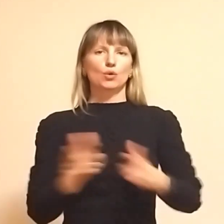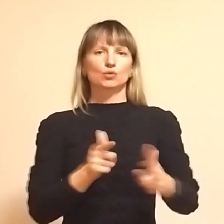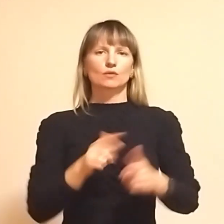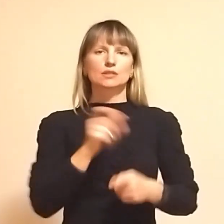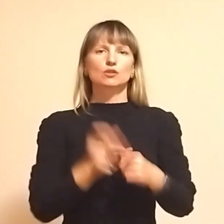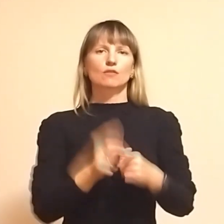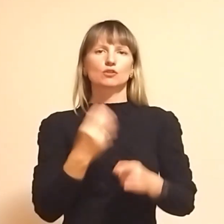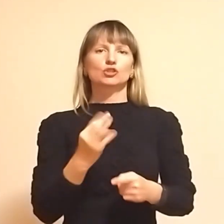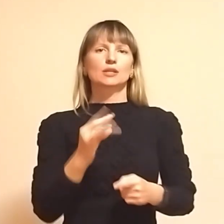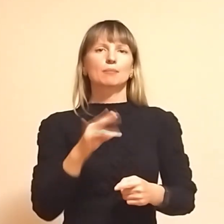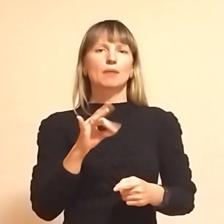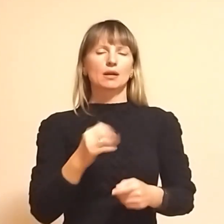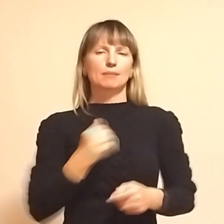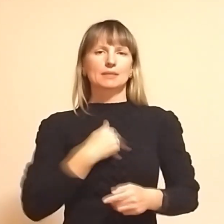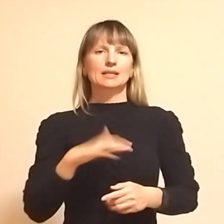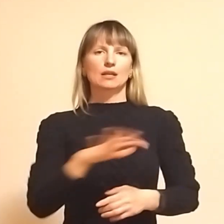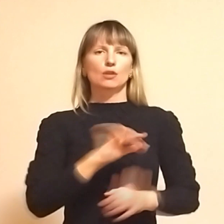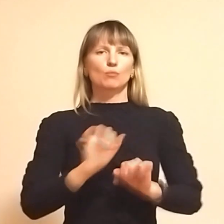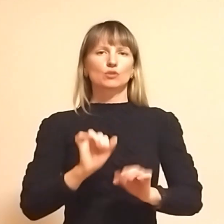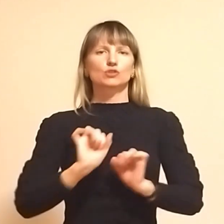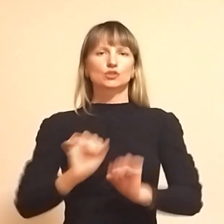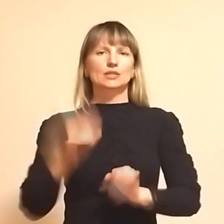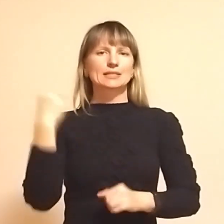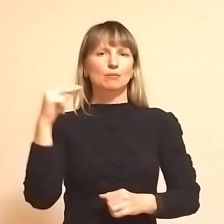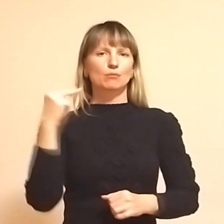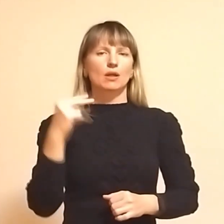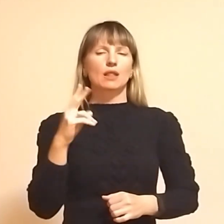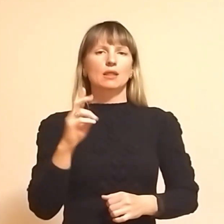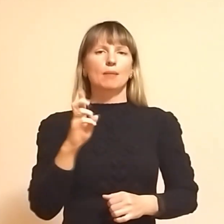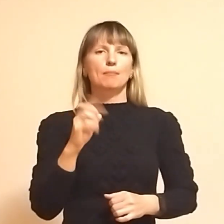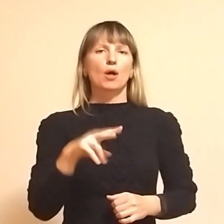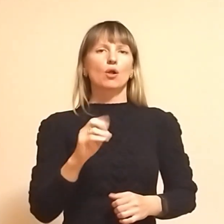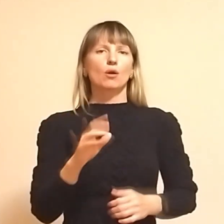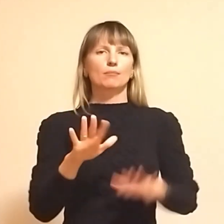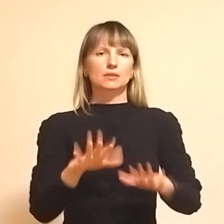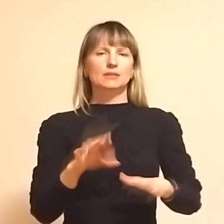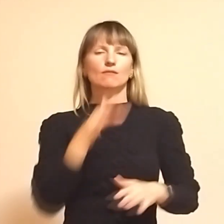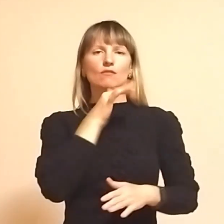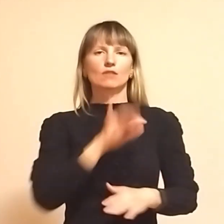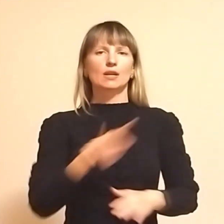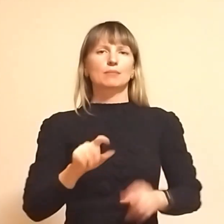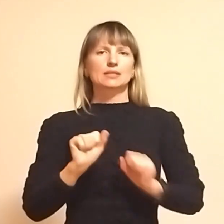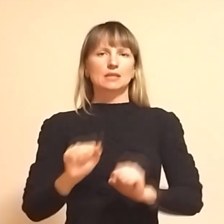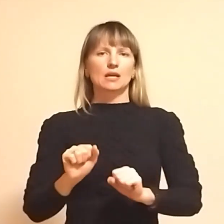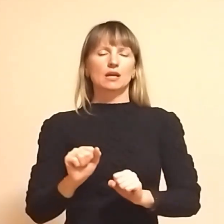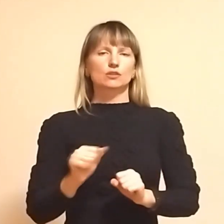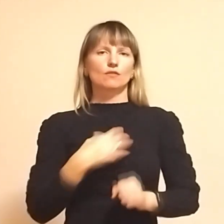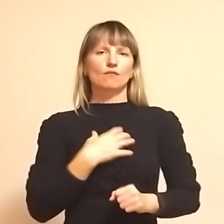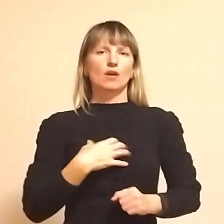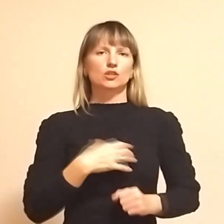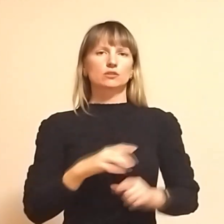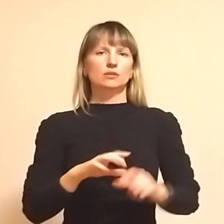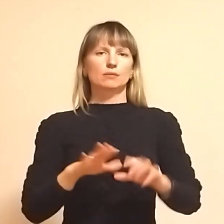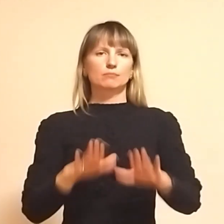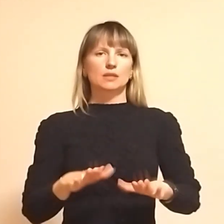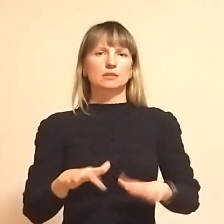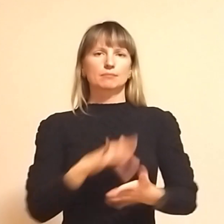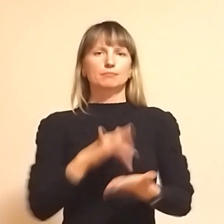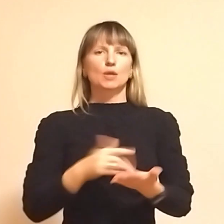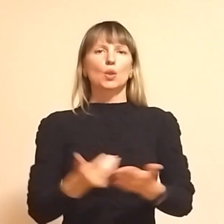За словами «Шкипера», бійці тероборони захищатимуть Запоріжжя на блокпостах та під час захисту стратегічних об'єктів міста. Новини на Суспільному.